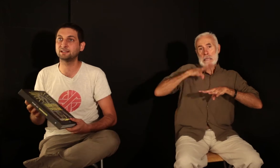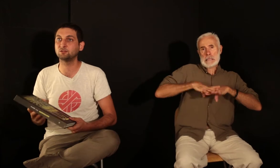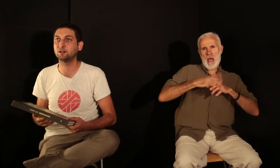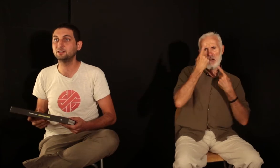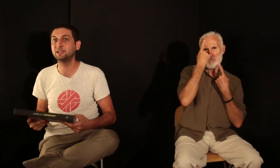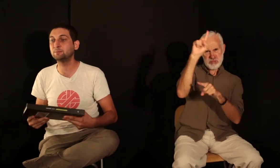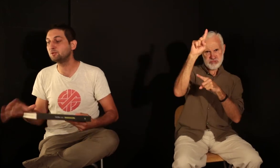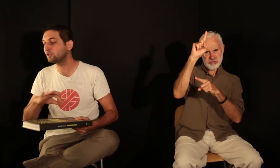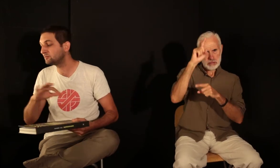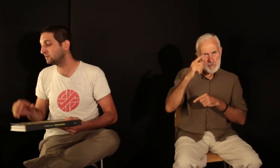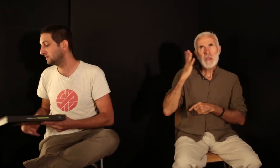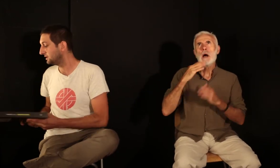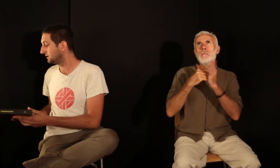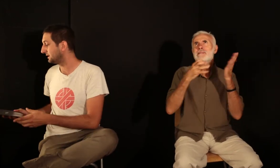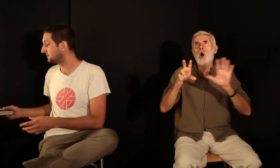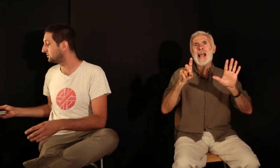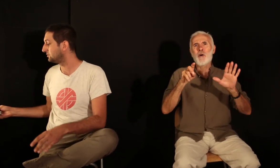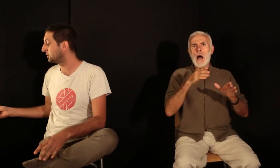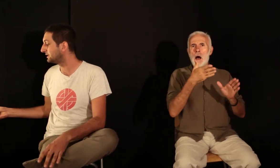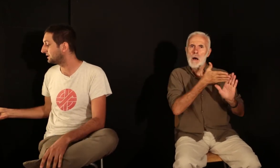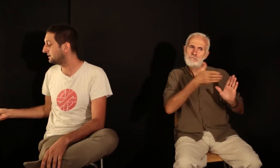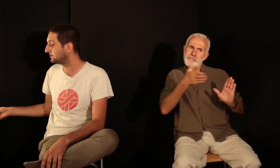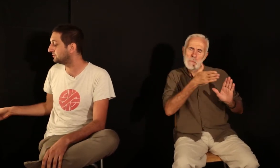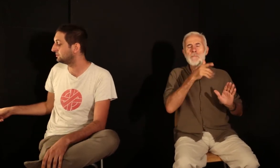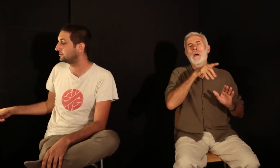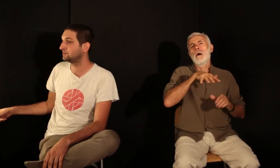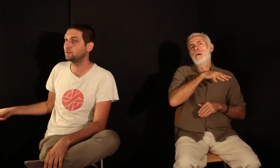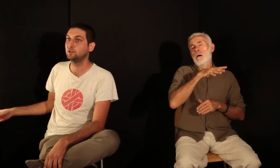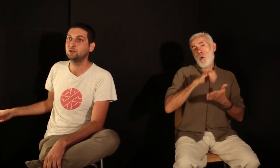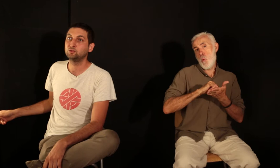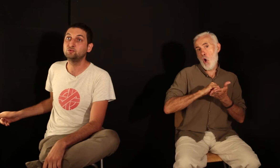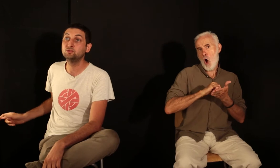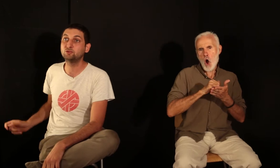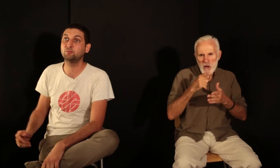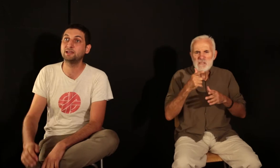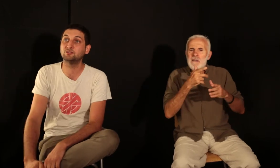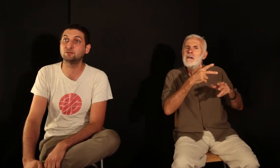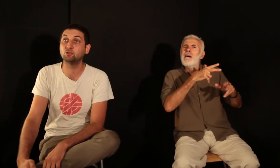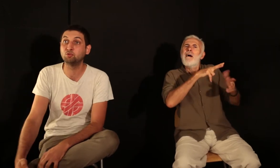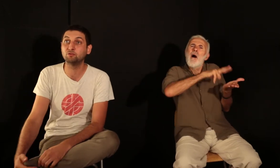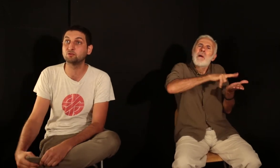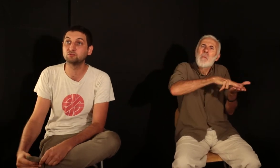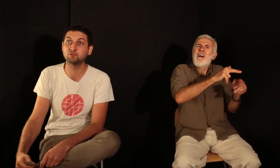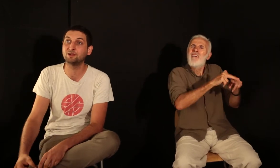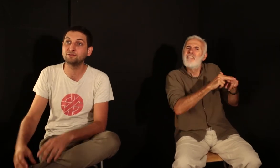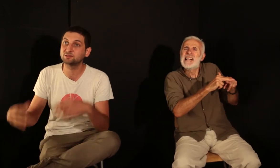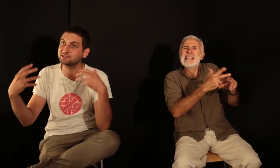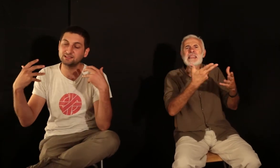80, et qui plus largement dresse le portrait d'une lutte urbaine de pauvres contre l'avancée